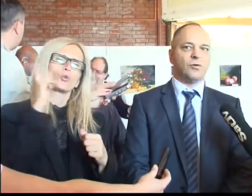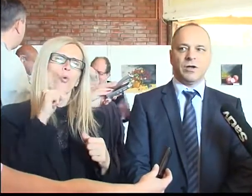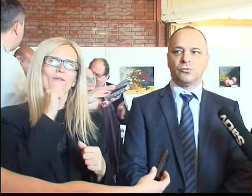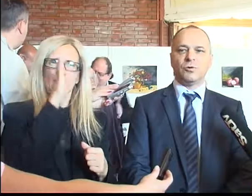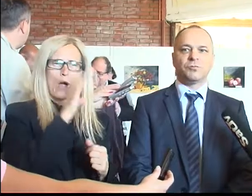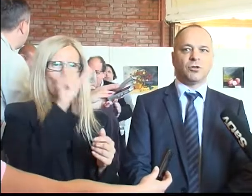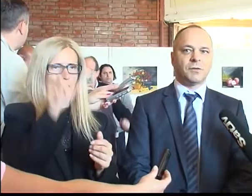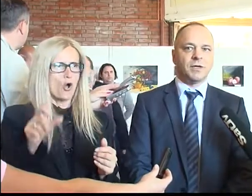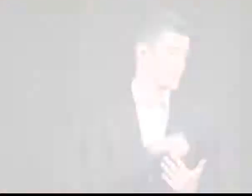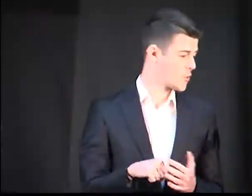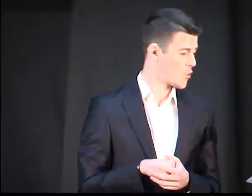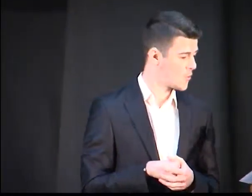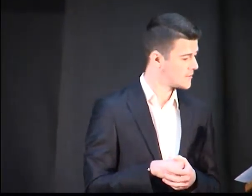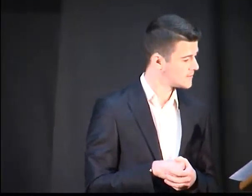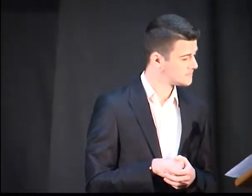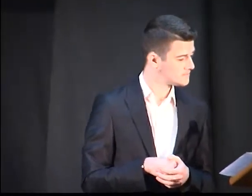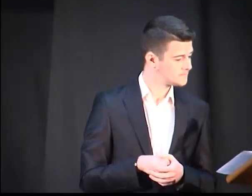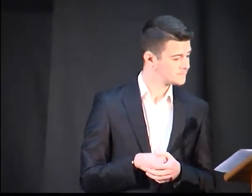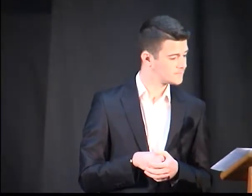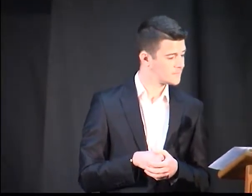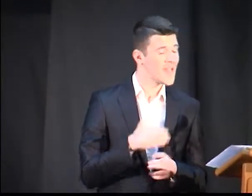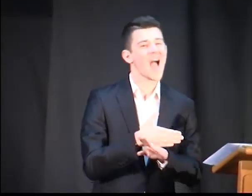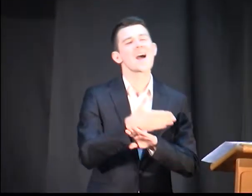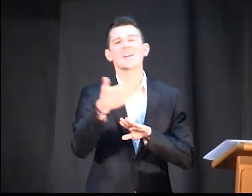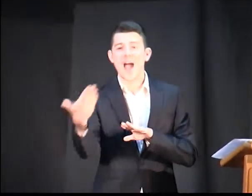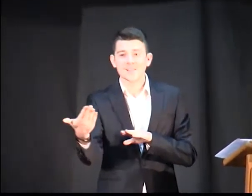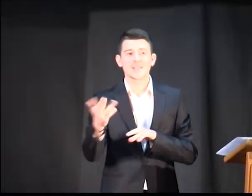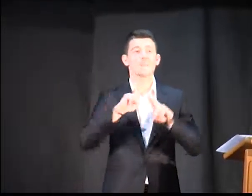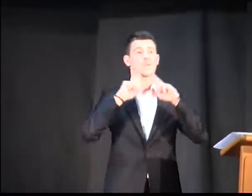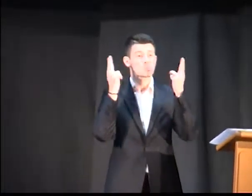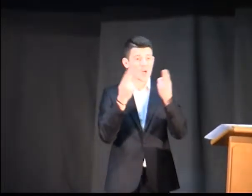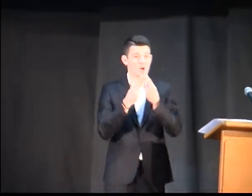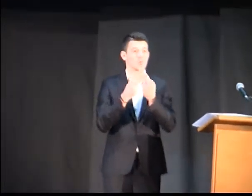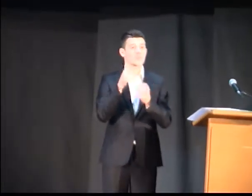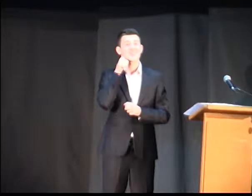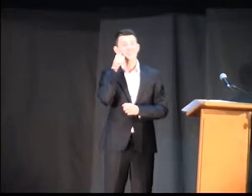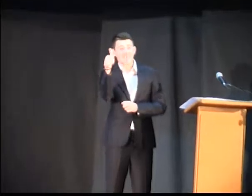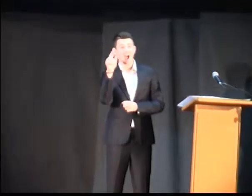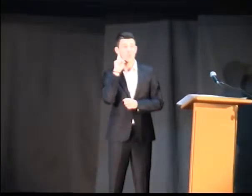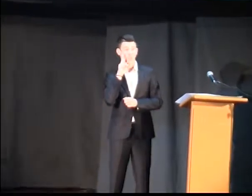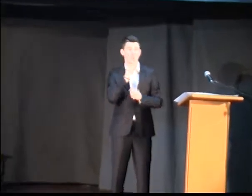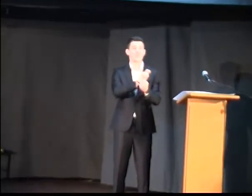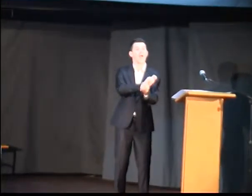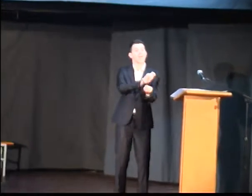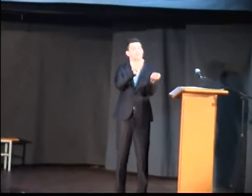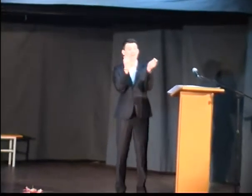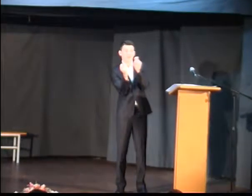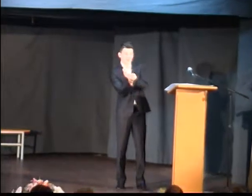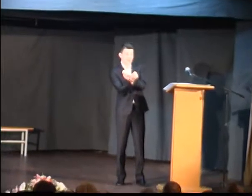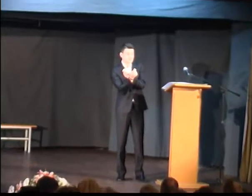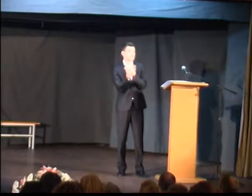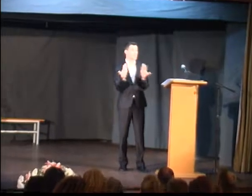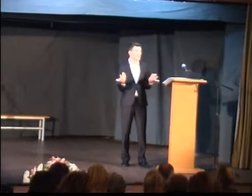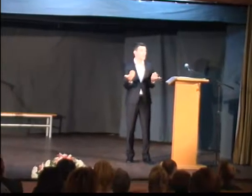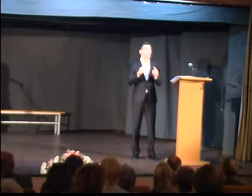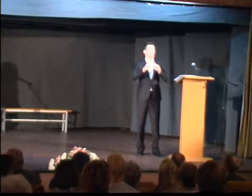osobe koje je tumač potreban. Udruženja gluvih širom svete organizuju razna zbivanja, maršave, kampanje i druga okupljanja